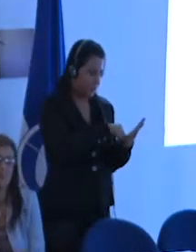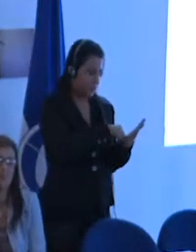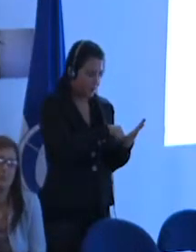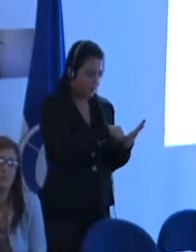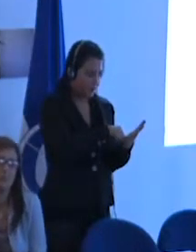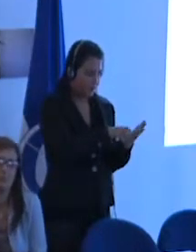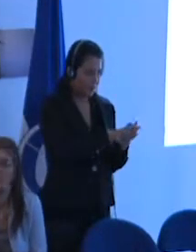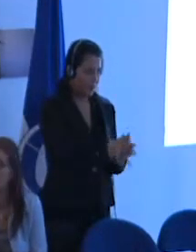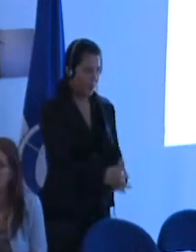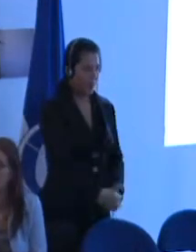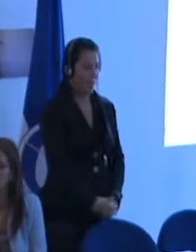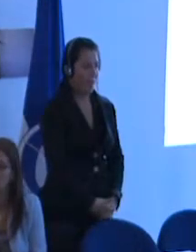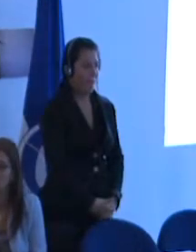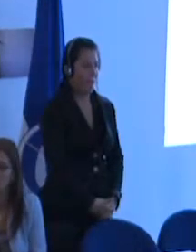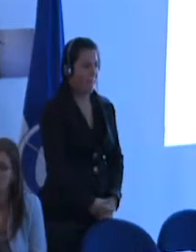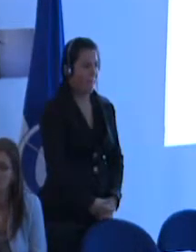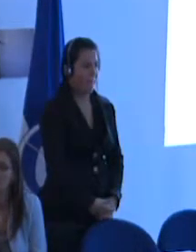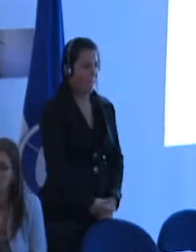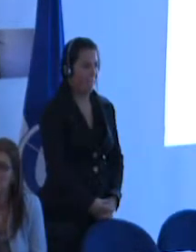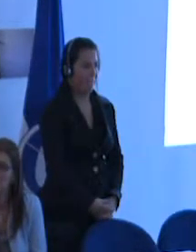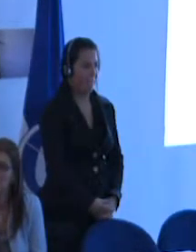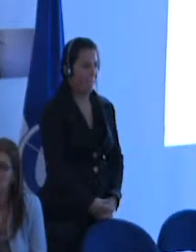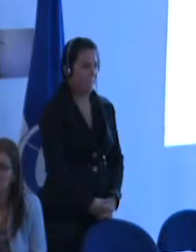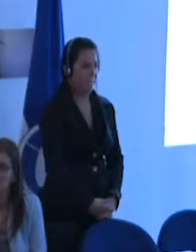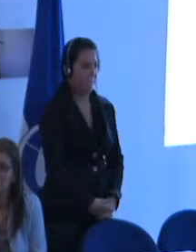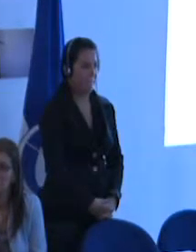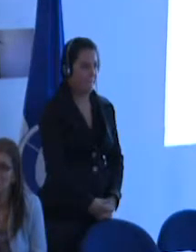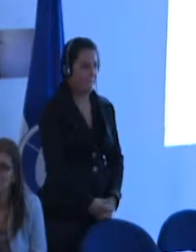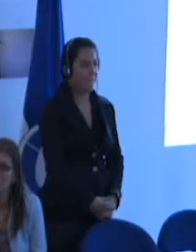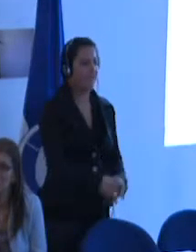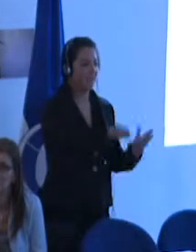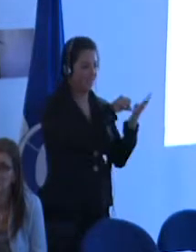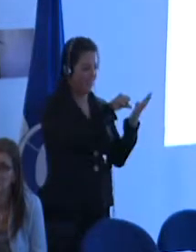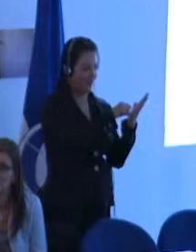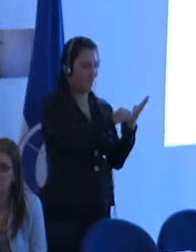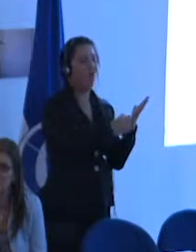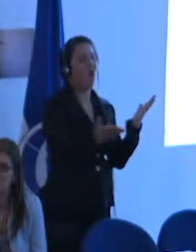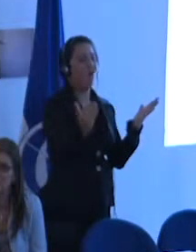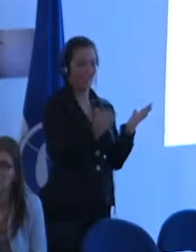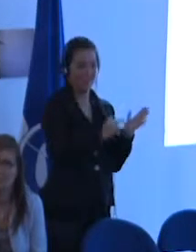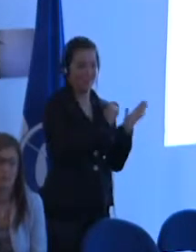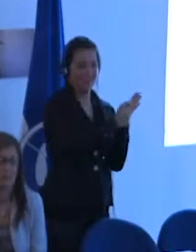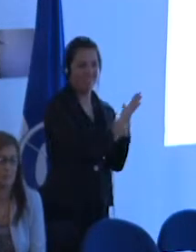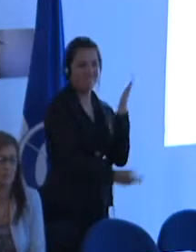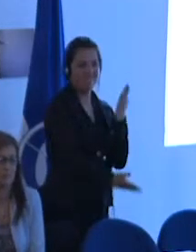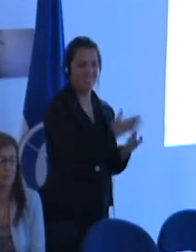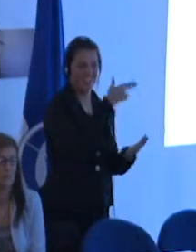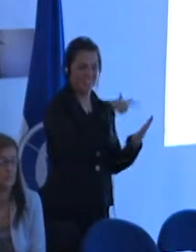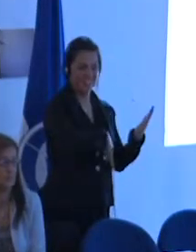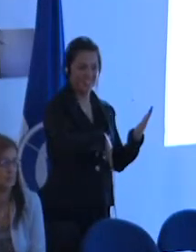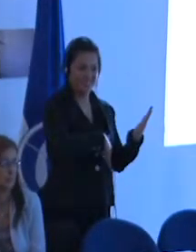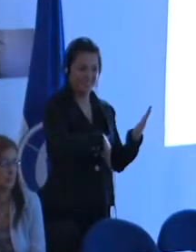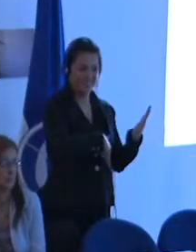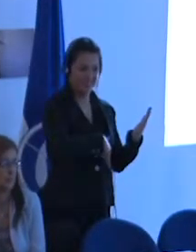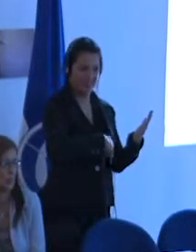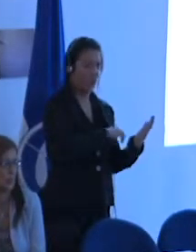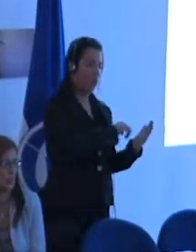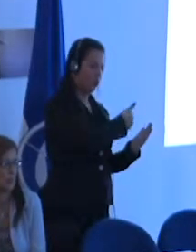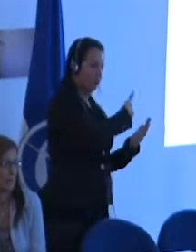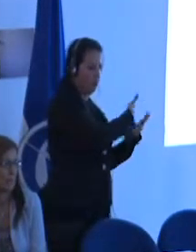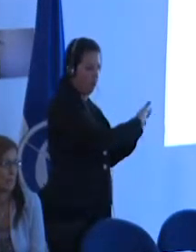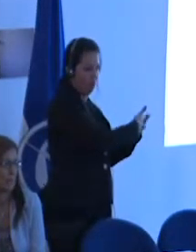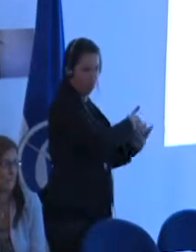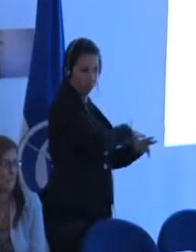ha sido reescrito en un lenguaje fácil de leer. Entonces, efectivamente, esta cuestión de la autonomía